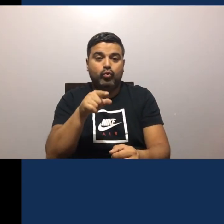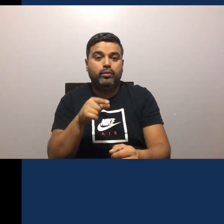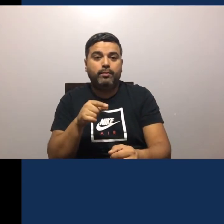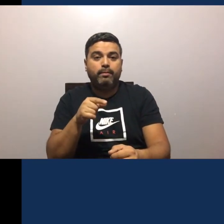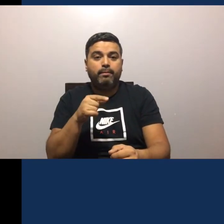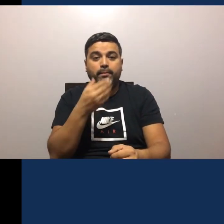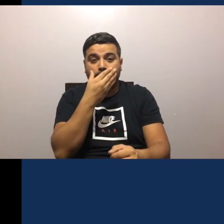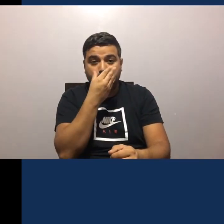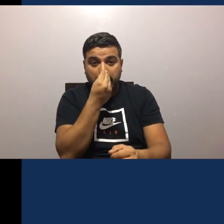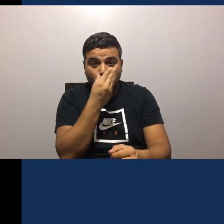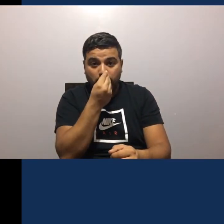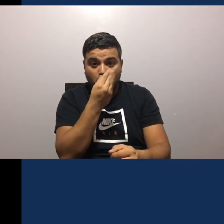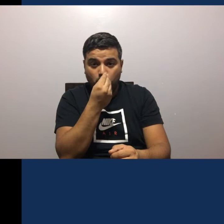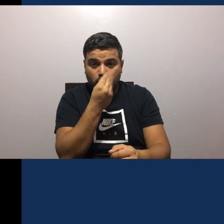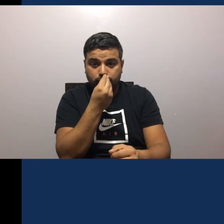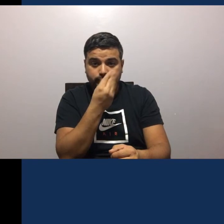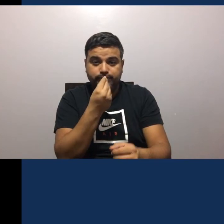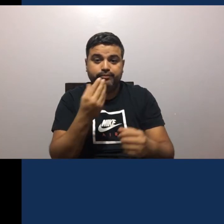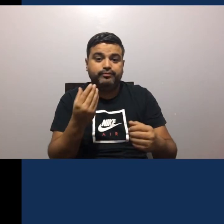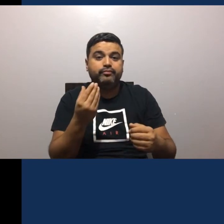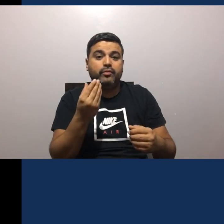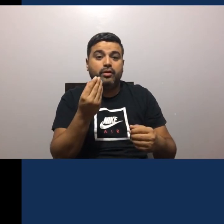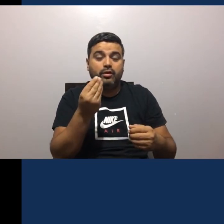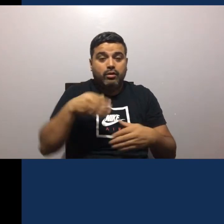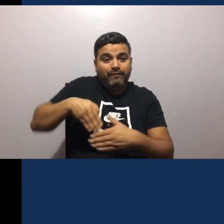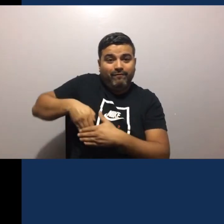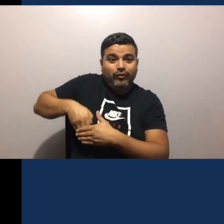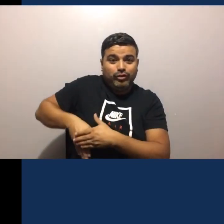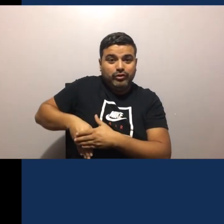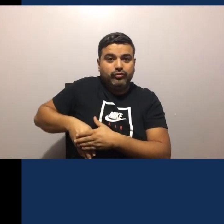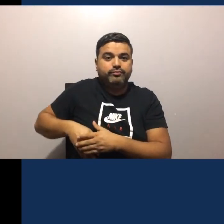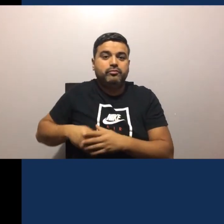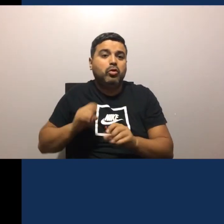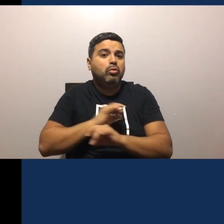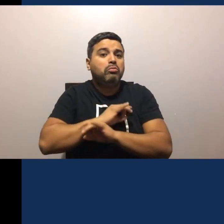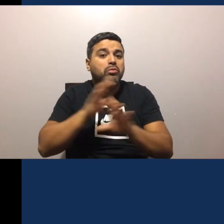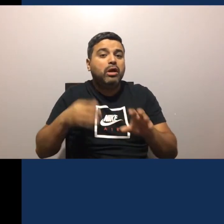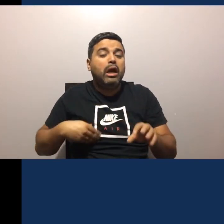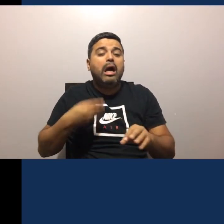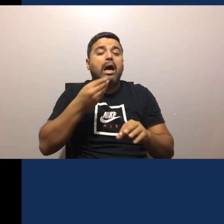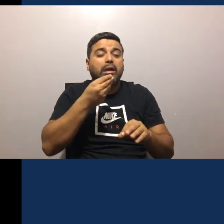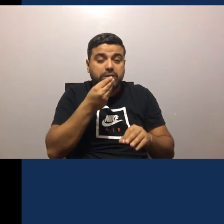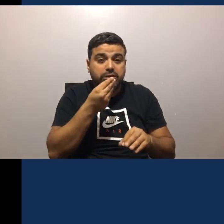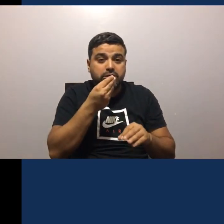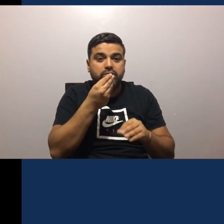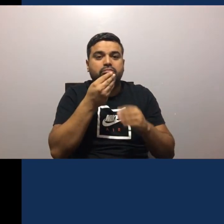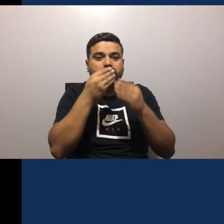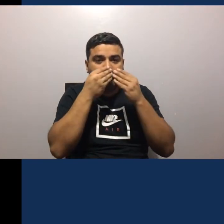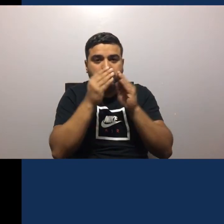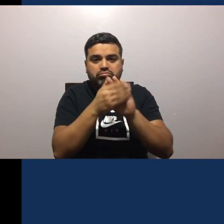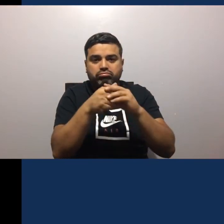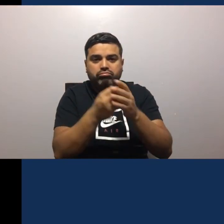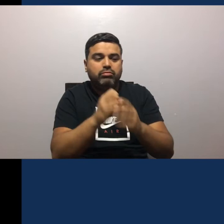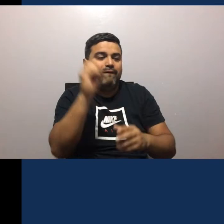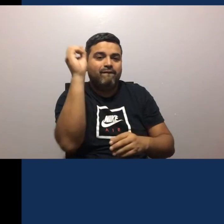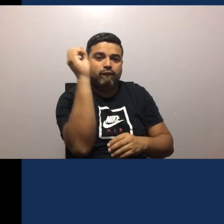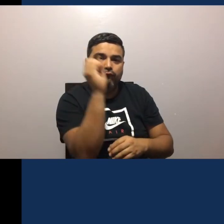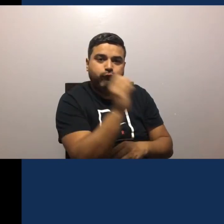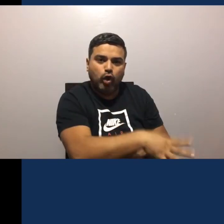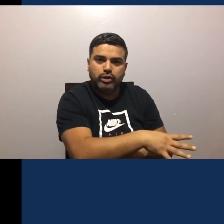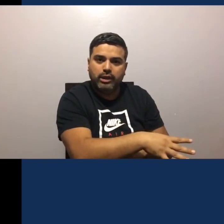Pero evita Lleva Lleva pañuelos Desechables Para que los uses Cubriendo tu boca Y luego los puedas botar